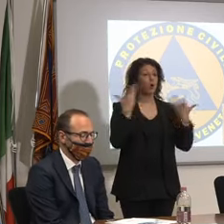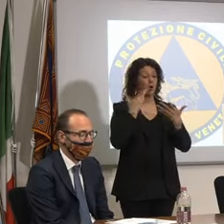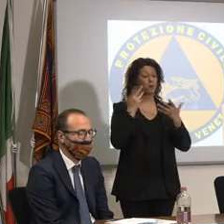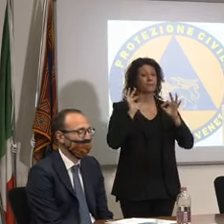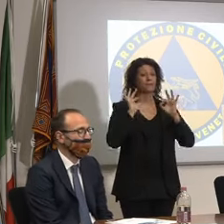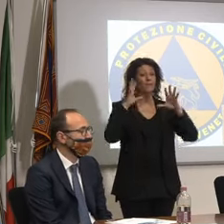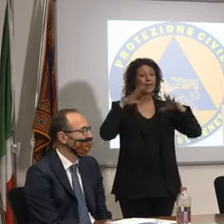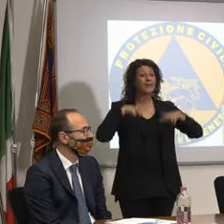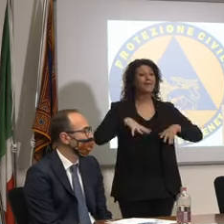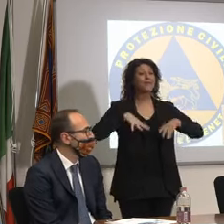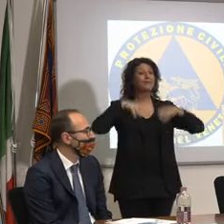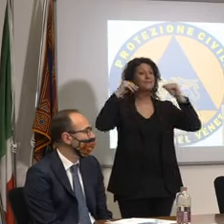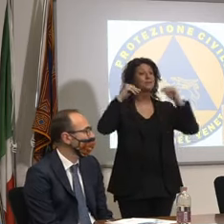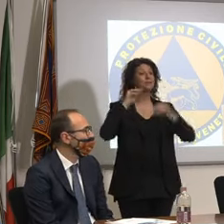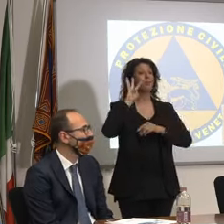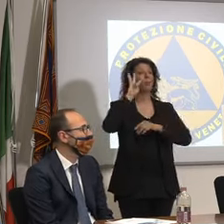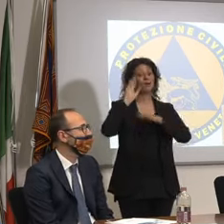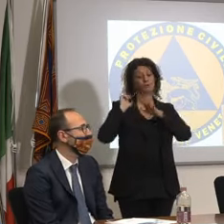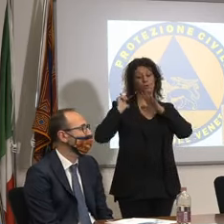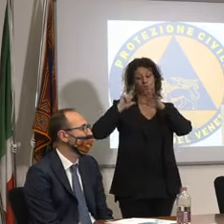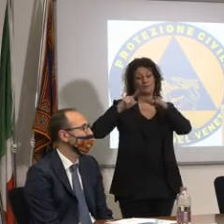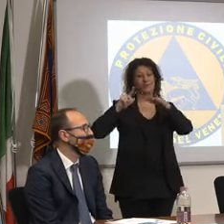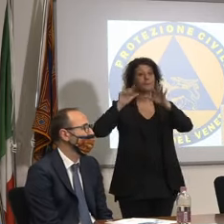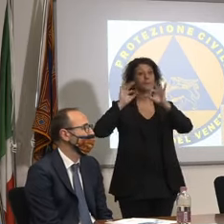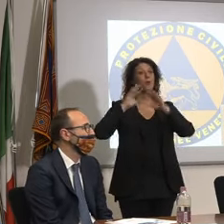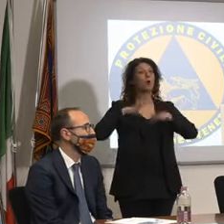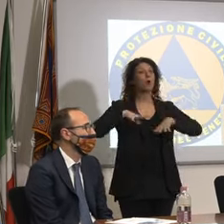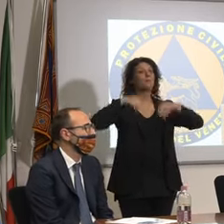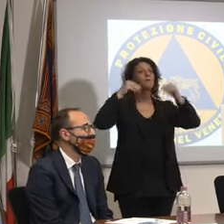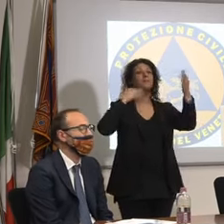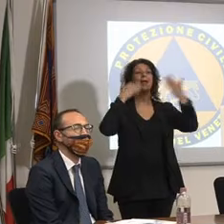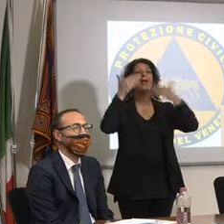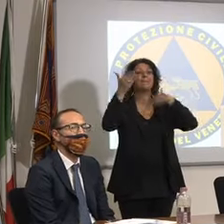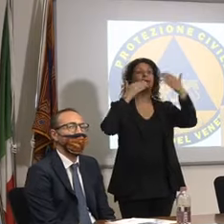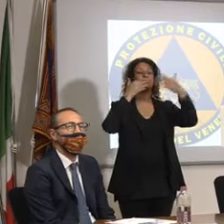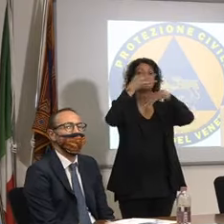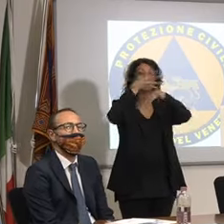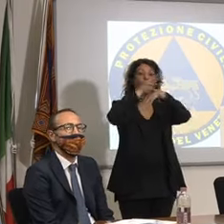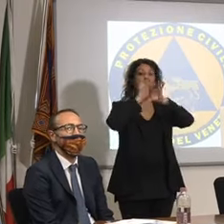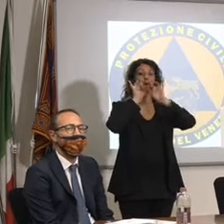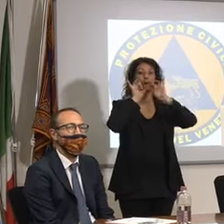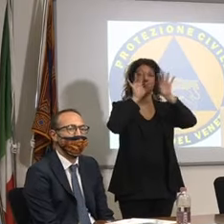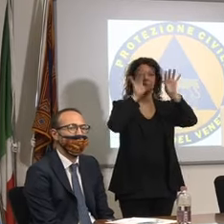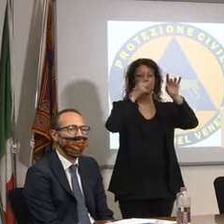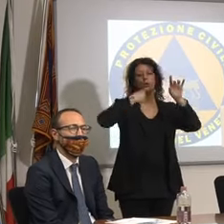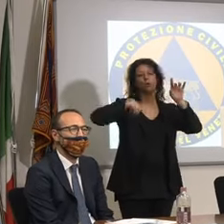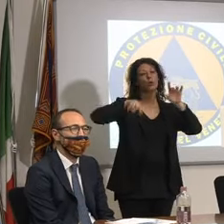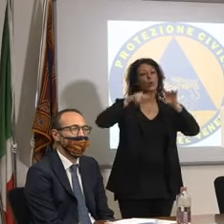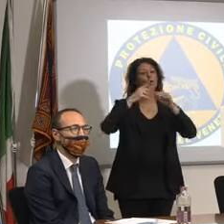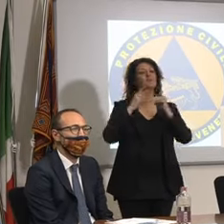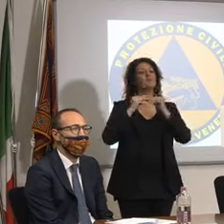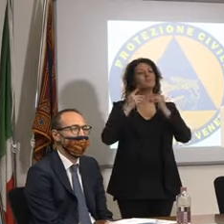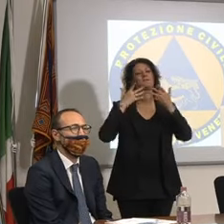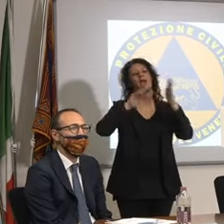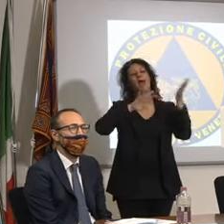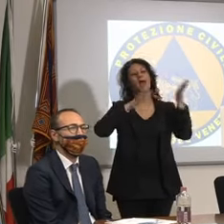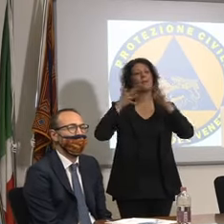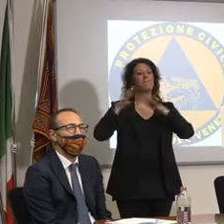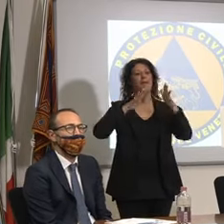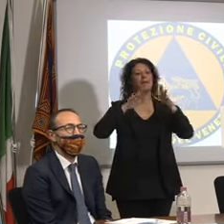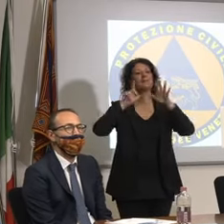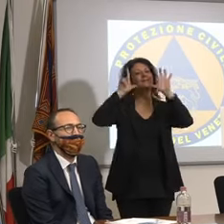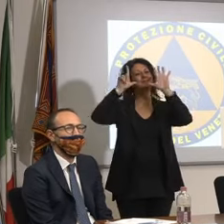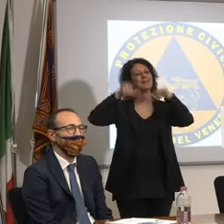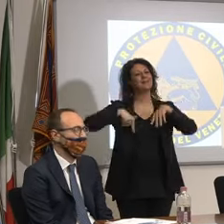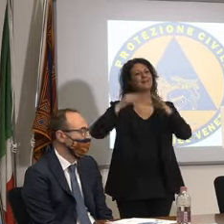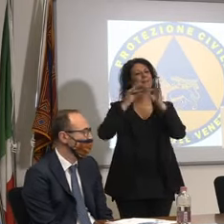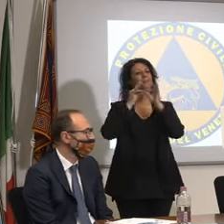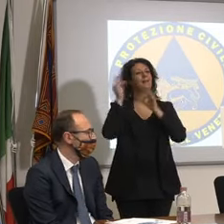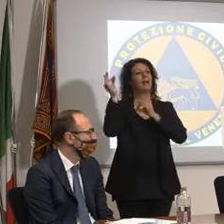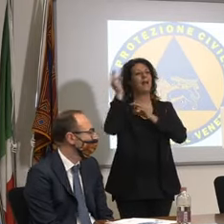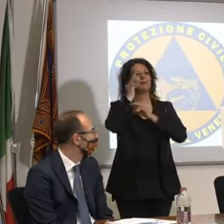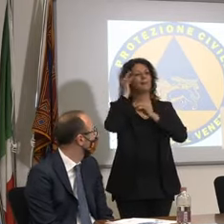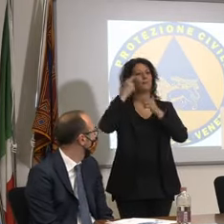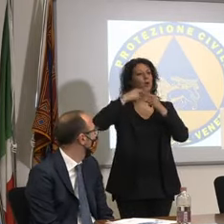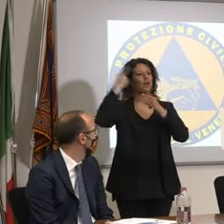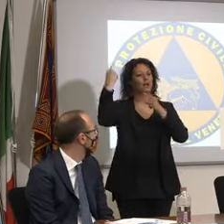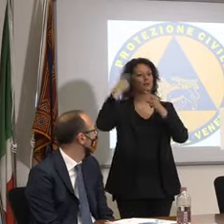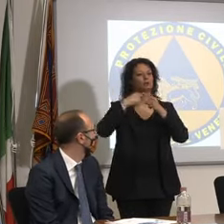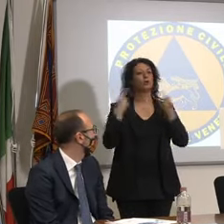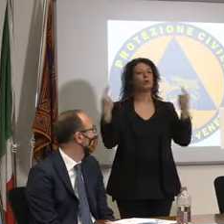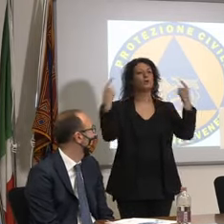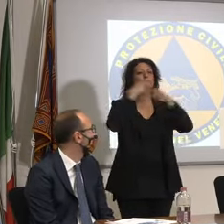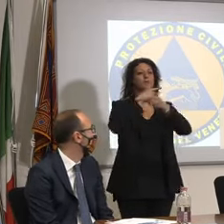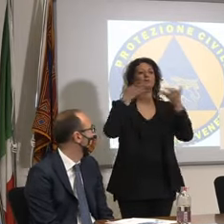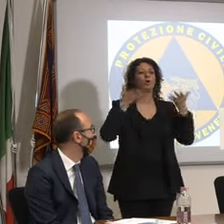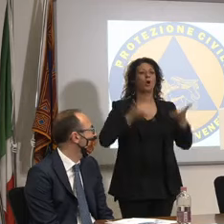dell'emergenza coronavirus facciamo circa 7.100 tamponi di media al giorno e oggi ne facciamo 11.000